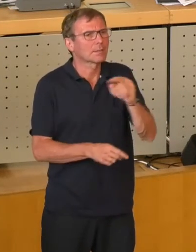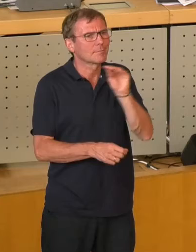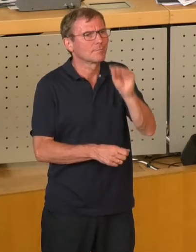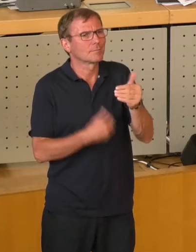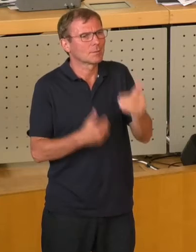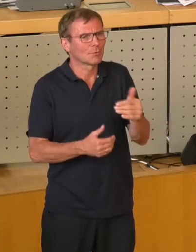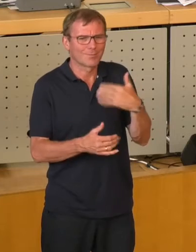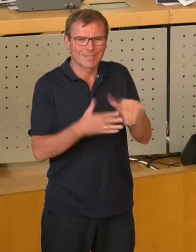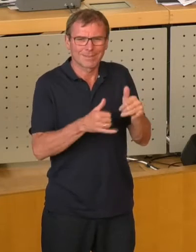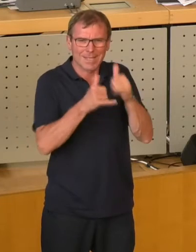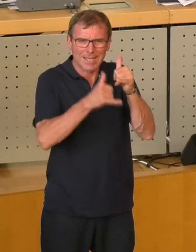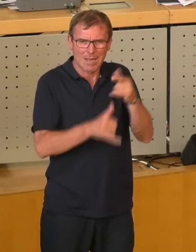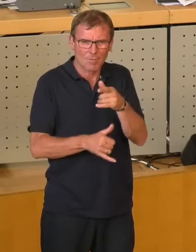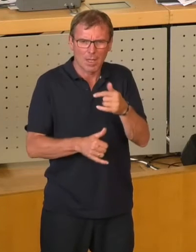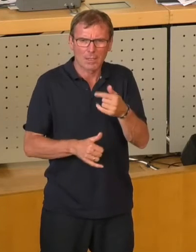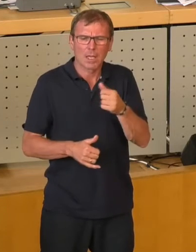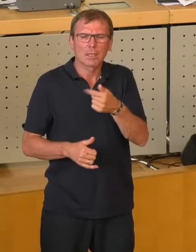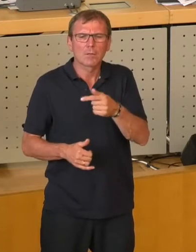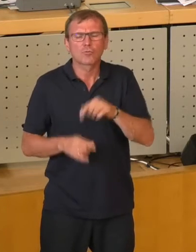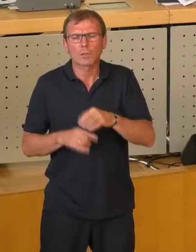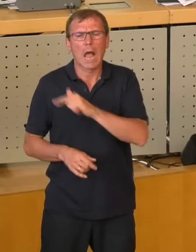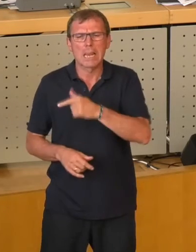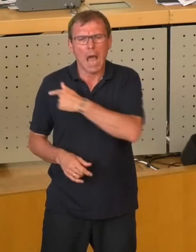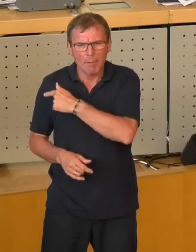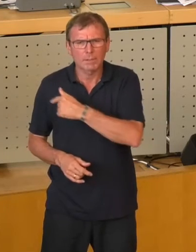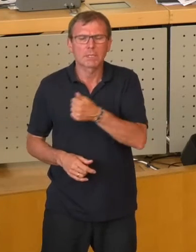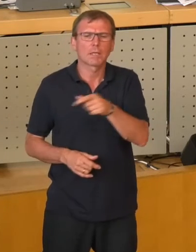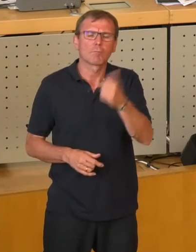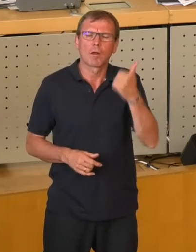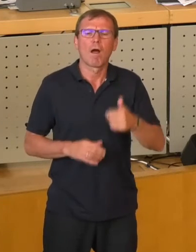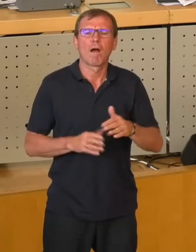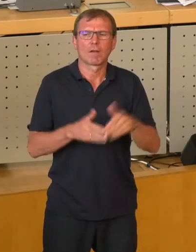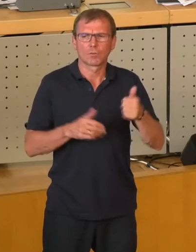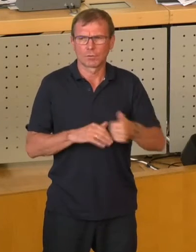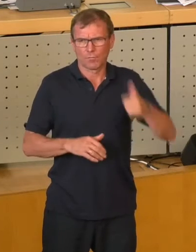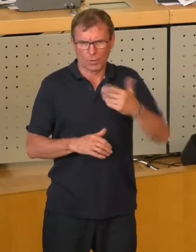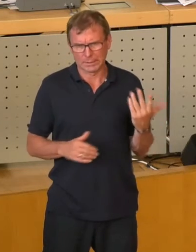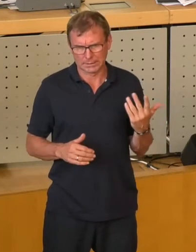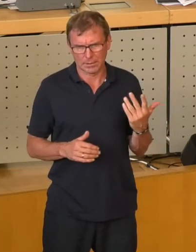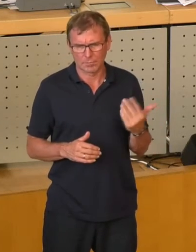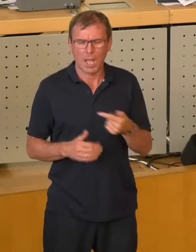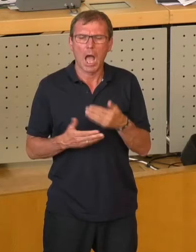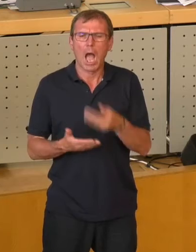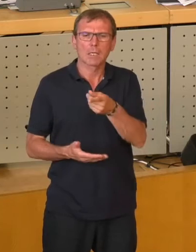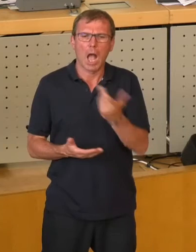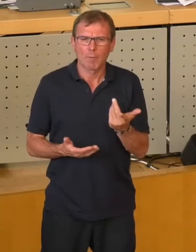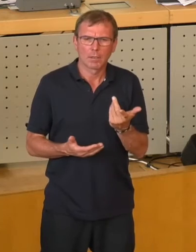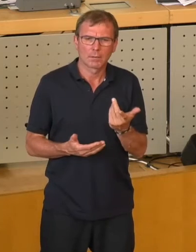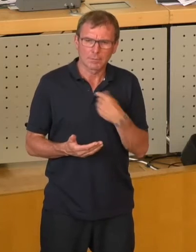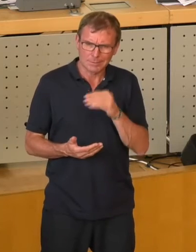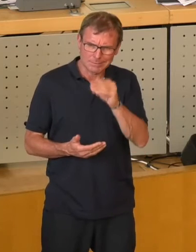Das war das Telefonat zwischen Herrn Garber und Herrn Dr. Lahmes. Er war damals Fraktionsvorsitzender. Und der Herr Garber hat diese Sache